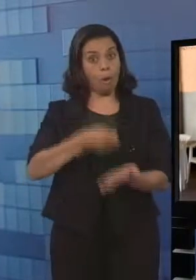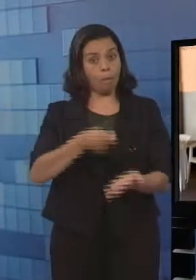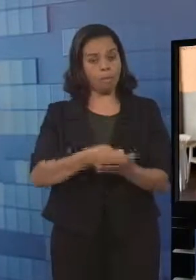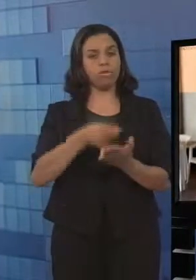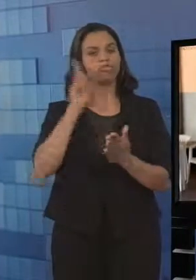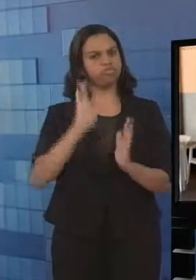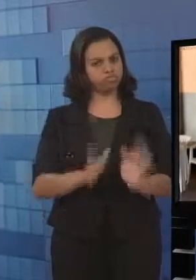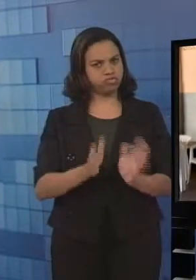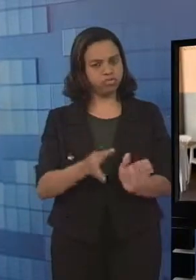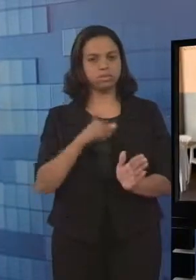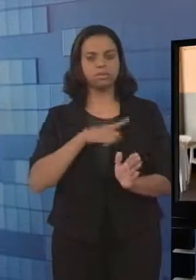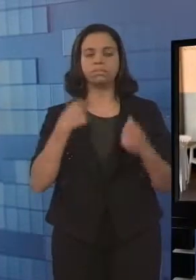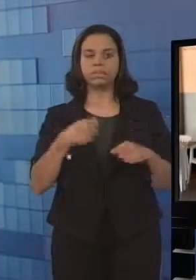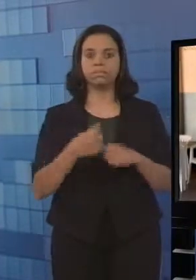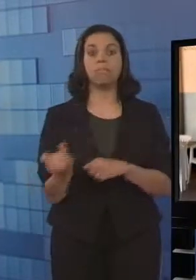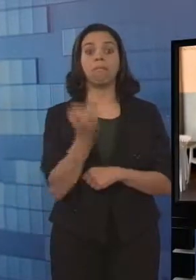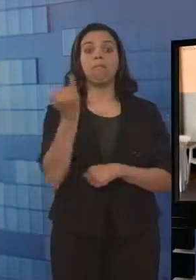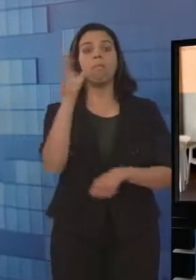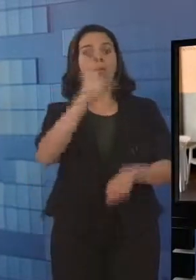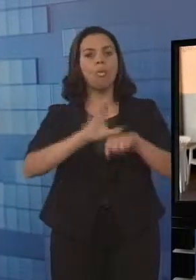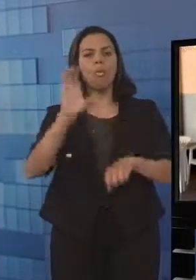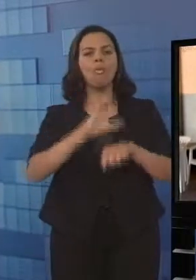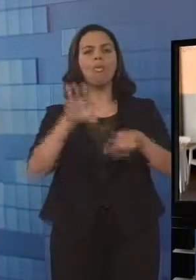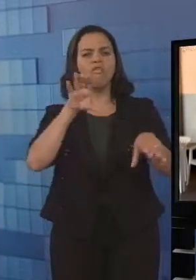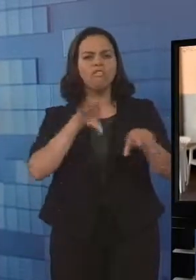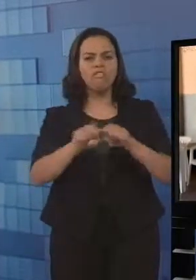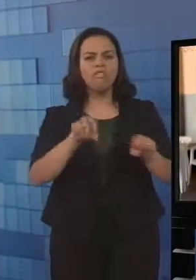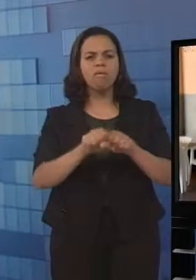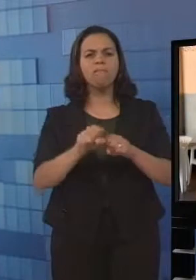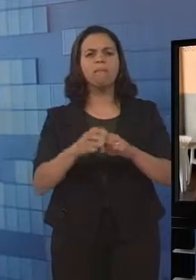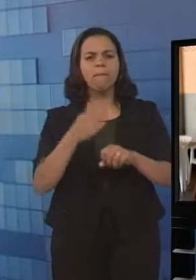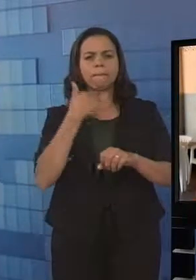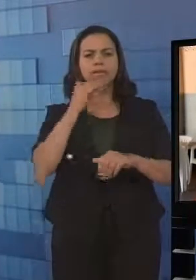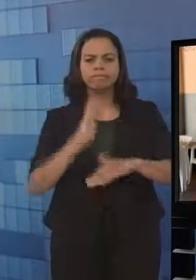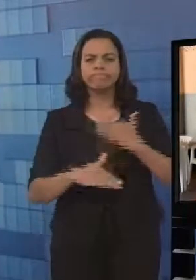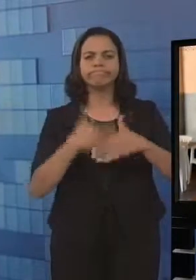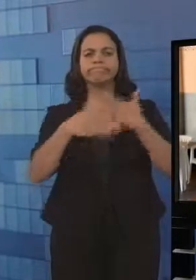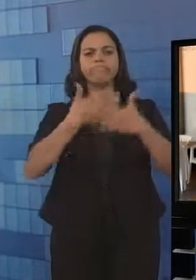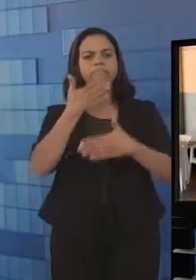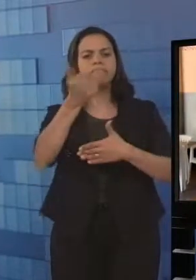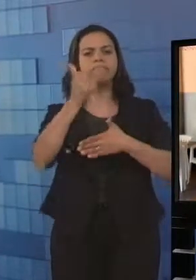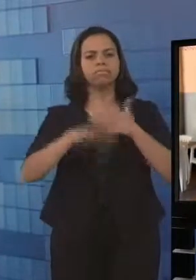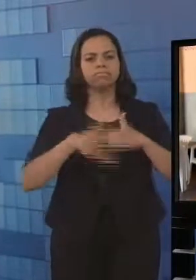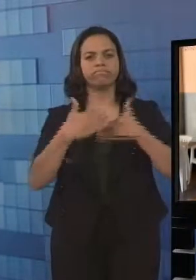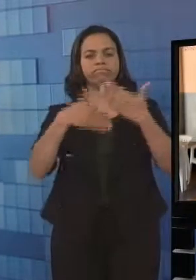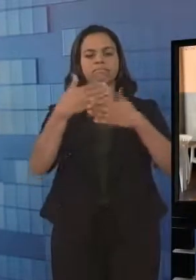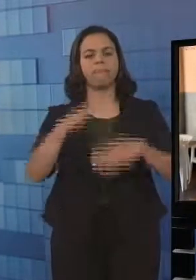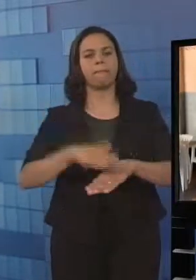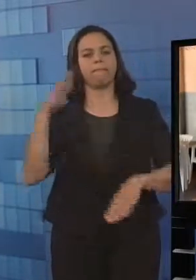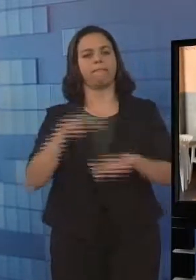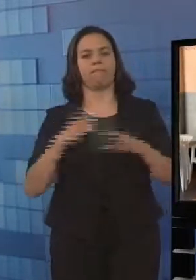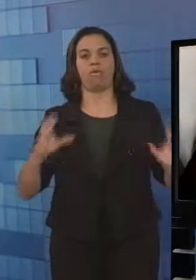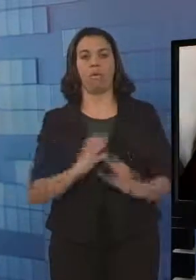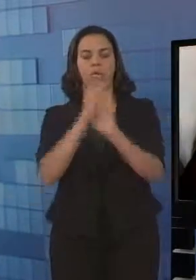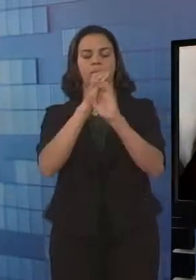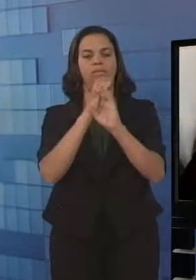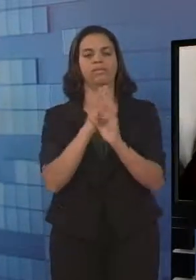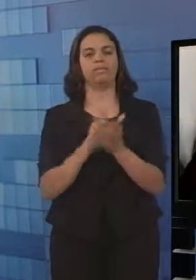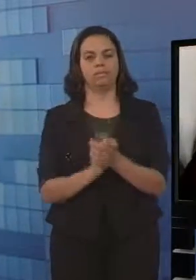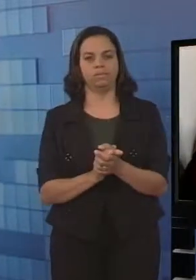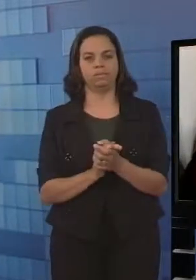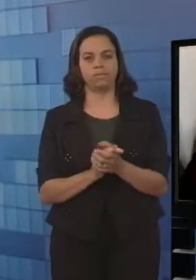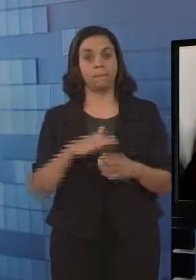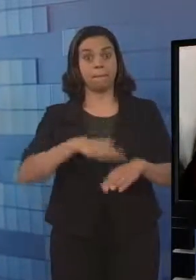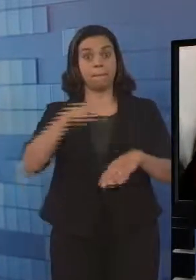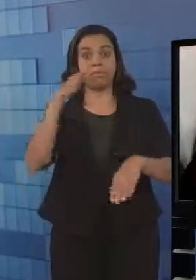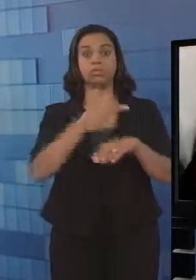gente está sempre se aperfeiçoando através dessas oficinas de formação para poder estar tendo o melhor resultado para com as nossas crianças. Mais de